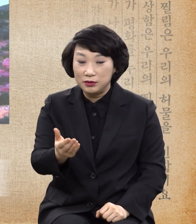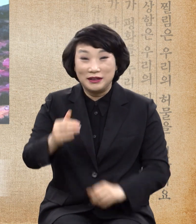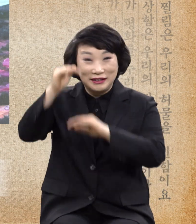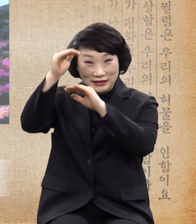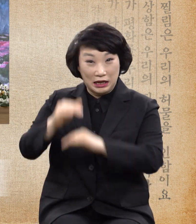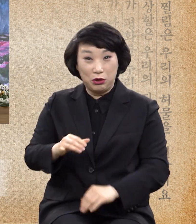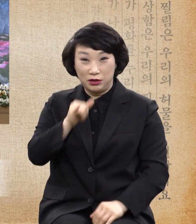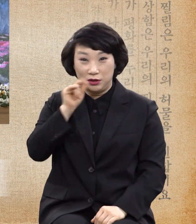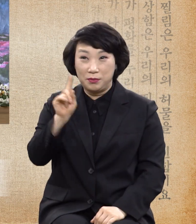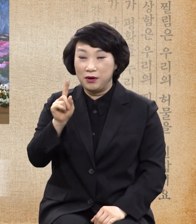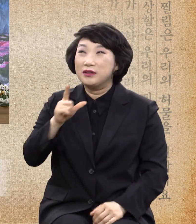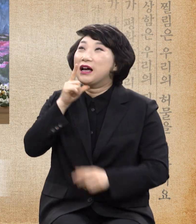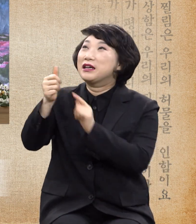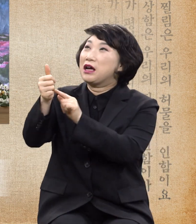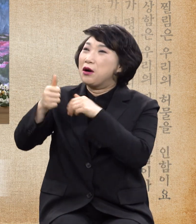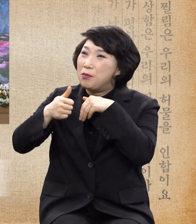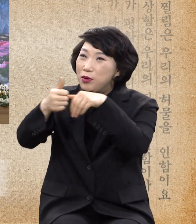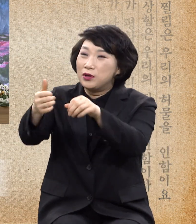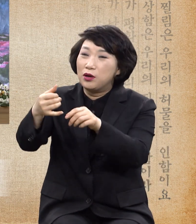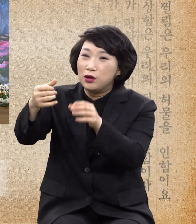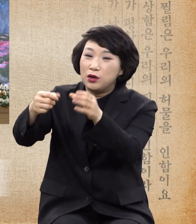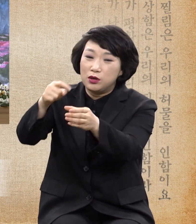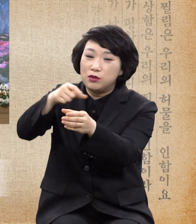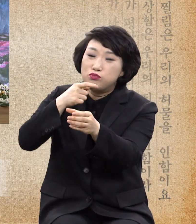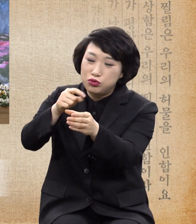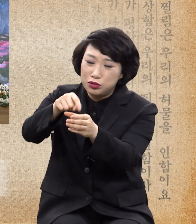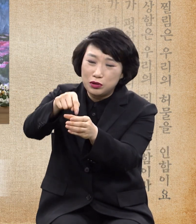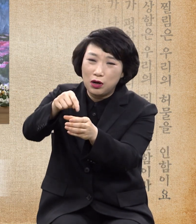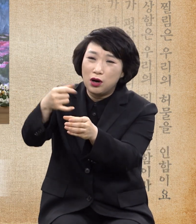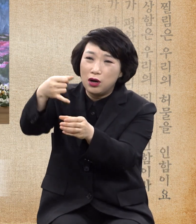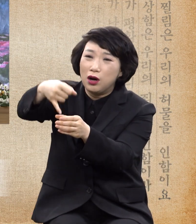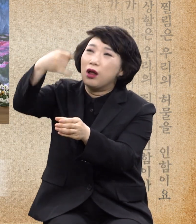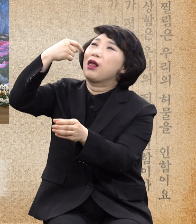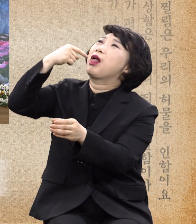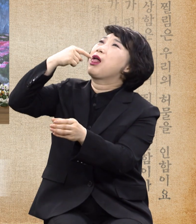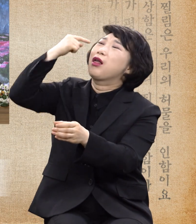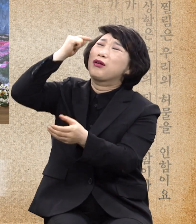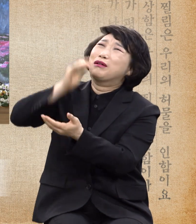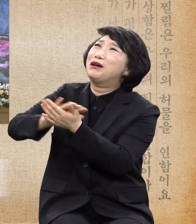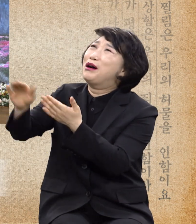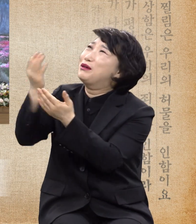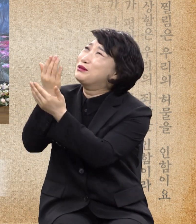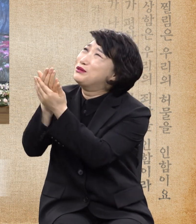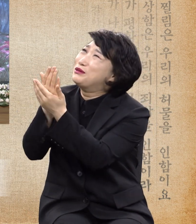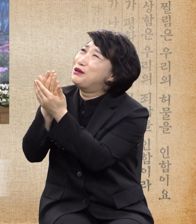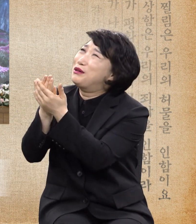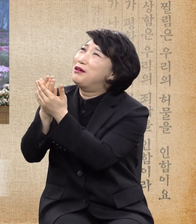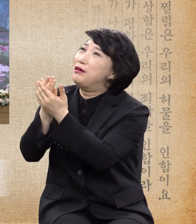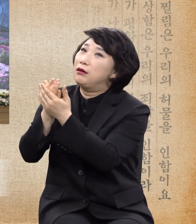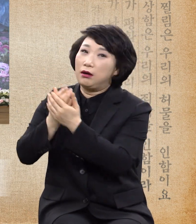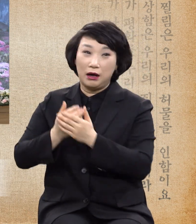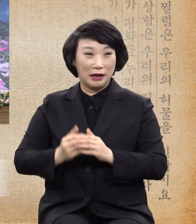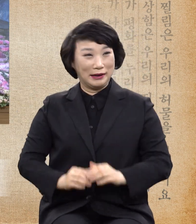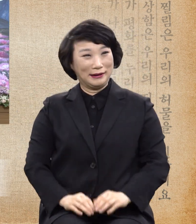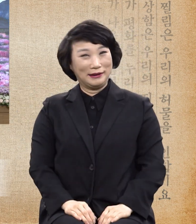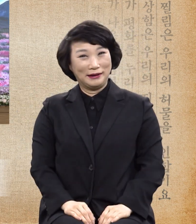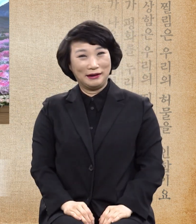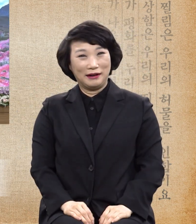나사로를 보내어 그 손가락 끝에 물을 찍어 내 혀를 서늘하게 하소서 나사로의 손 끝에